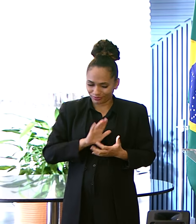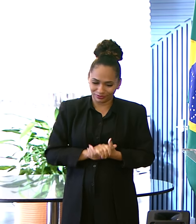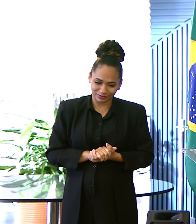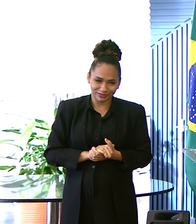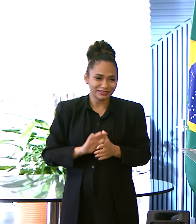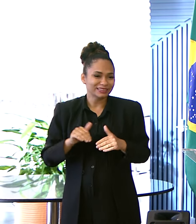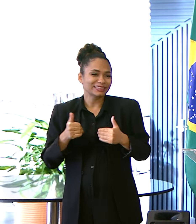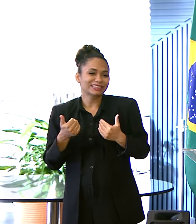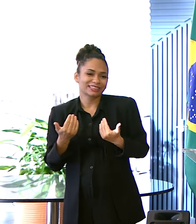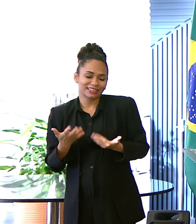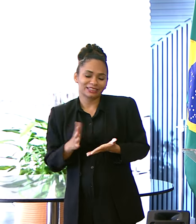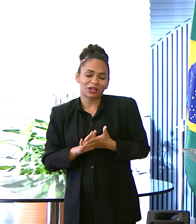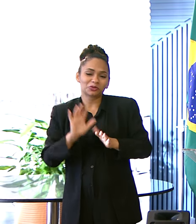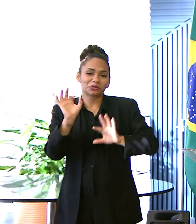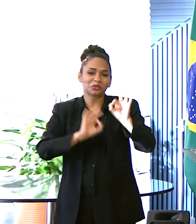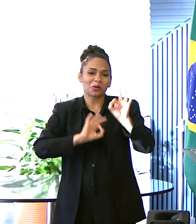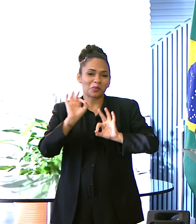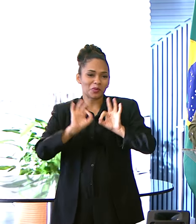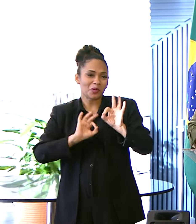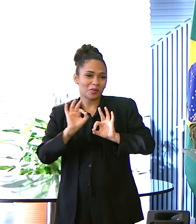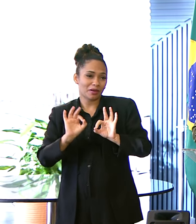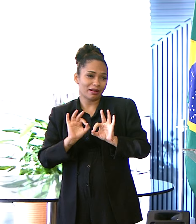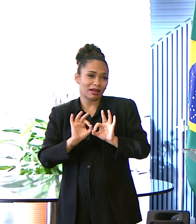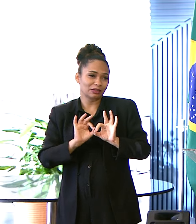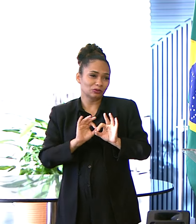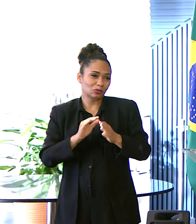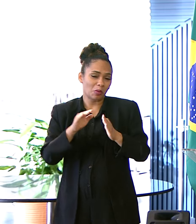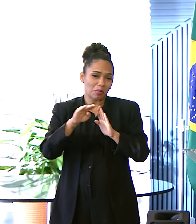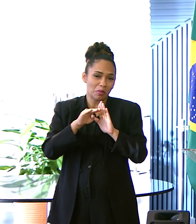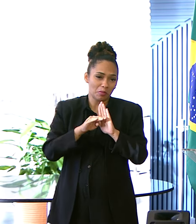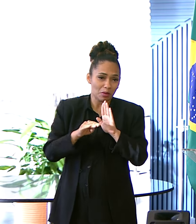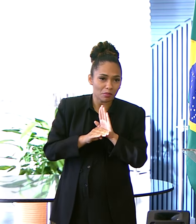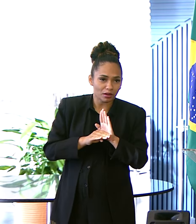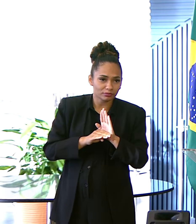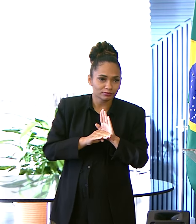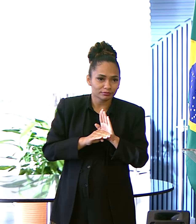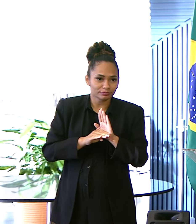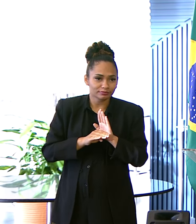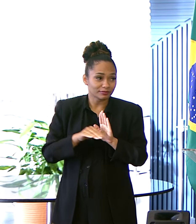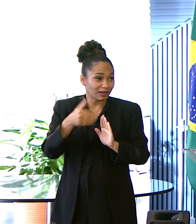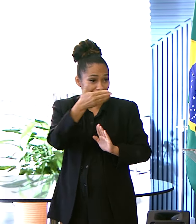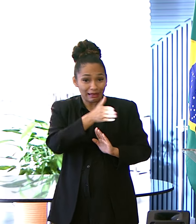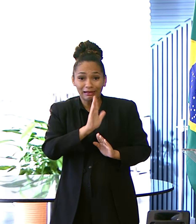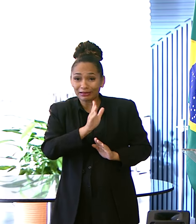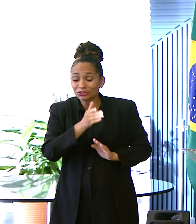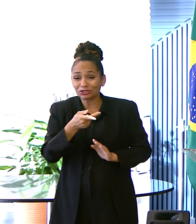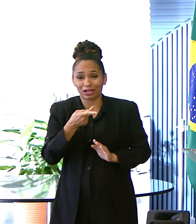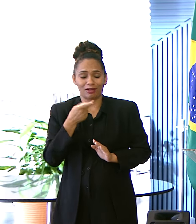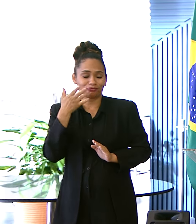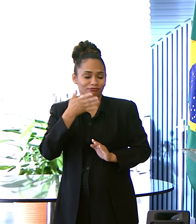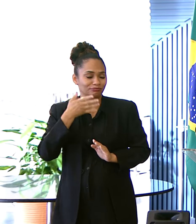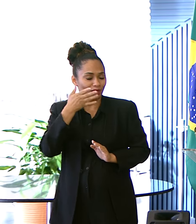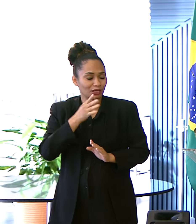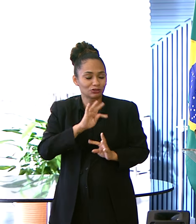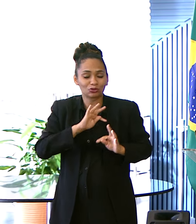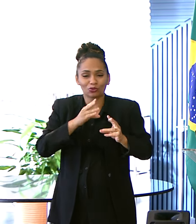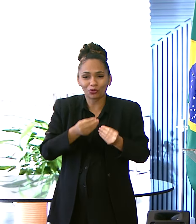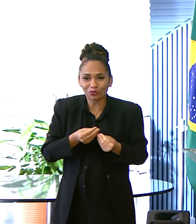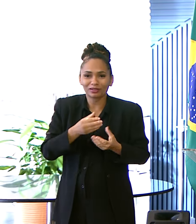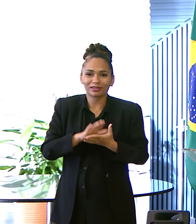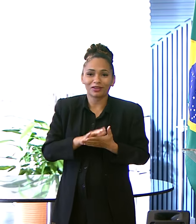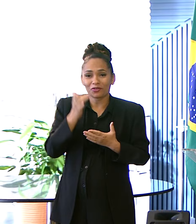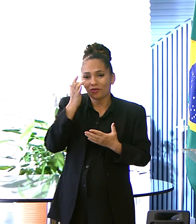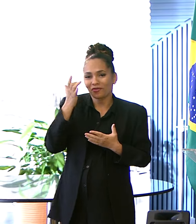Bom, eu tinha preparado Uma cola Não adiantou nada Porque a Ana Falou tudo Que eu ia falar Ficou mais fácil